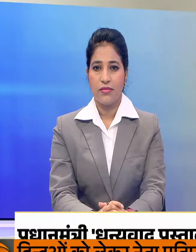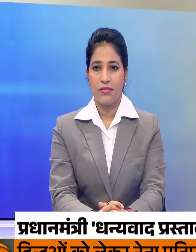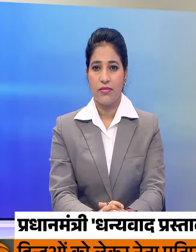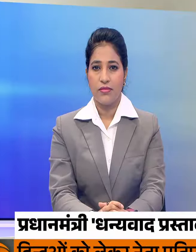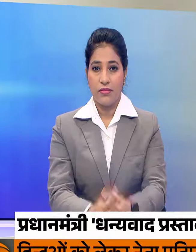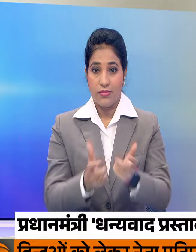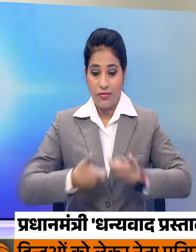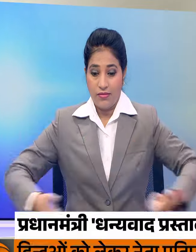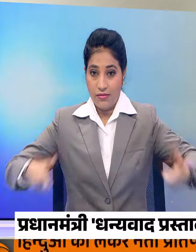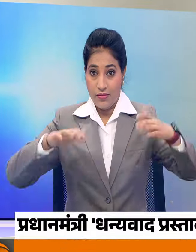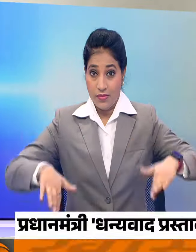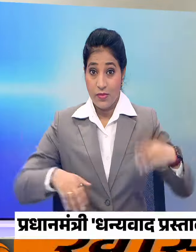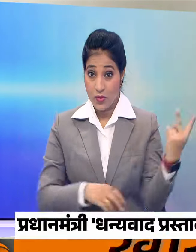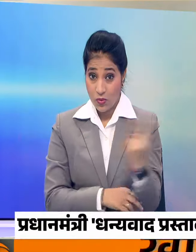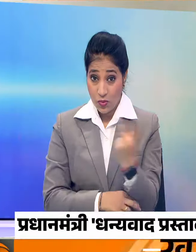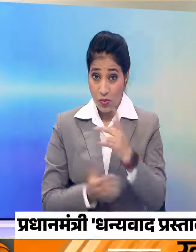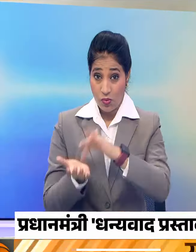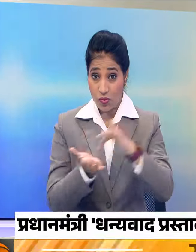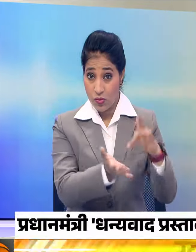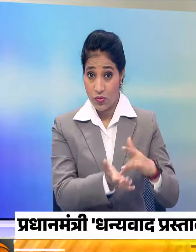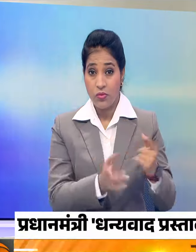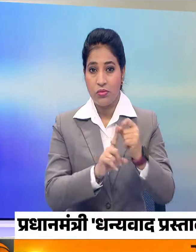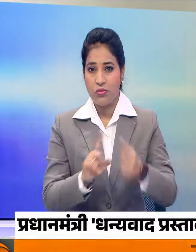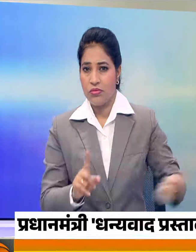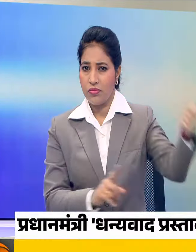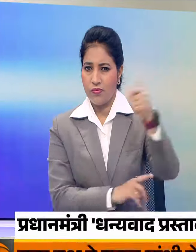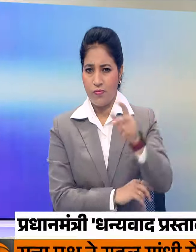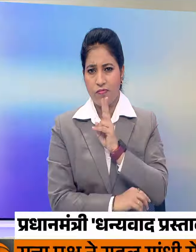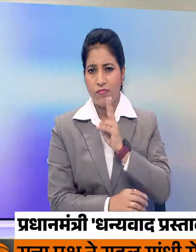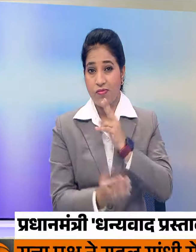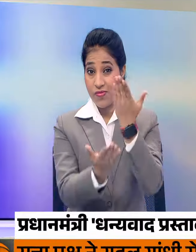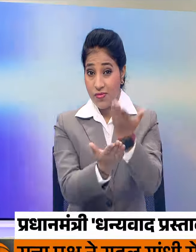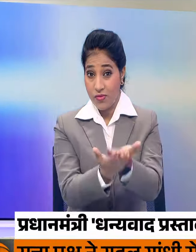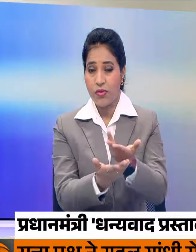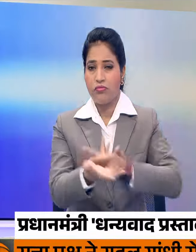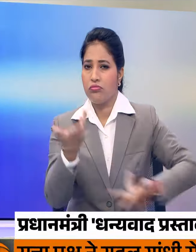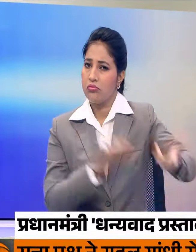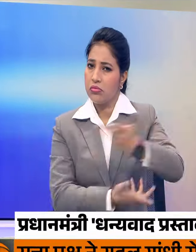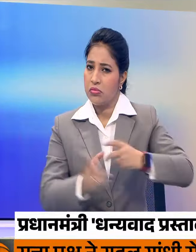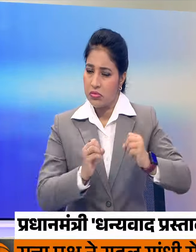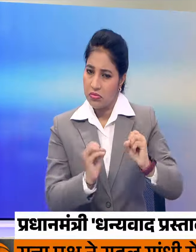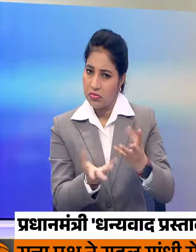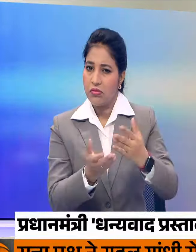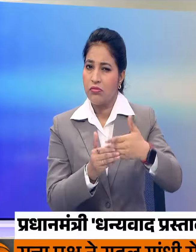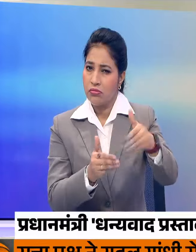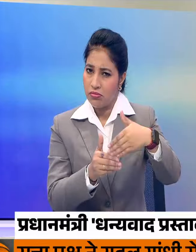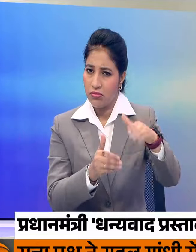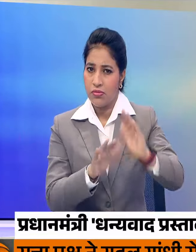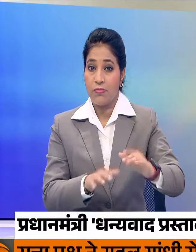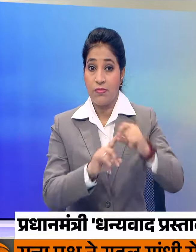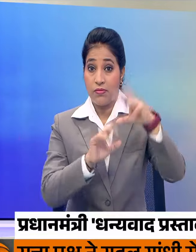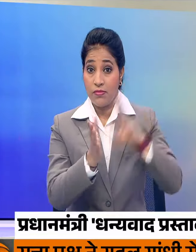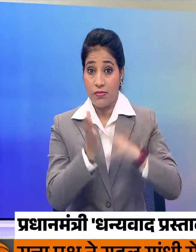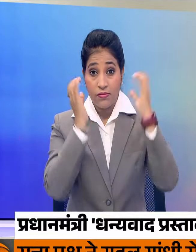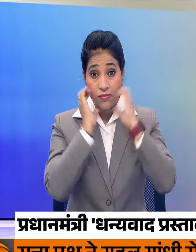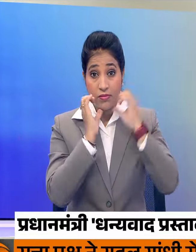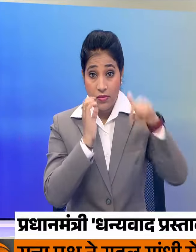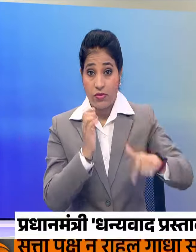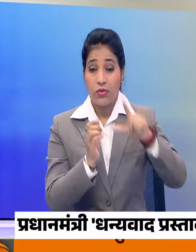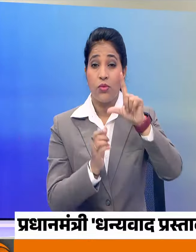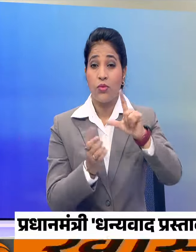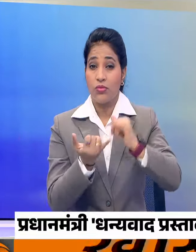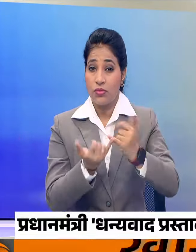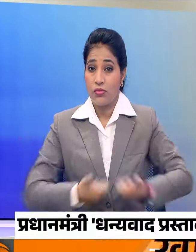संसत के दोनों सदनों में राश्ट्रपती की अभिभार्षन प्रस्ताफ पर चर्चा रहेगी जारी, प्रधानमंत्री नरेंद्र रुपूदी आज